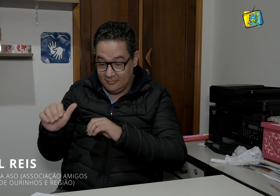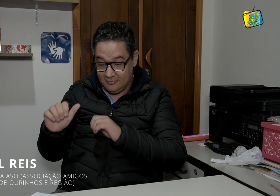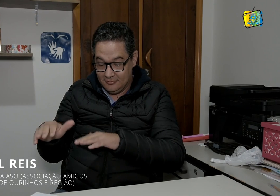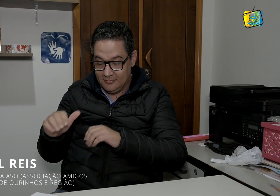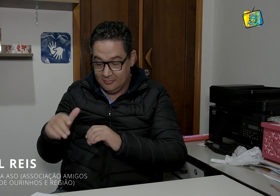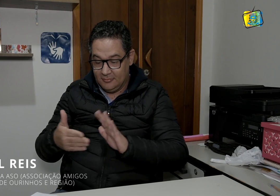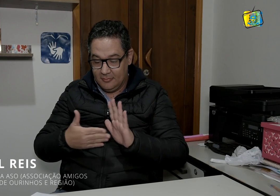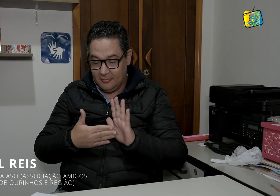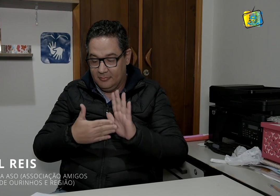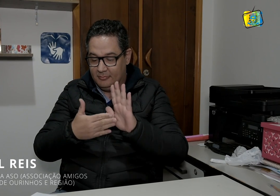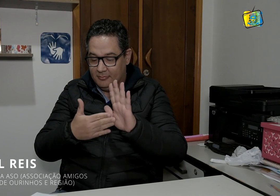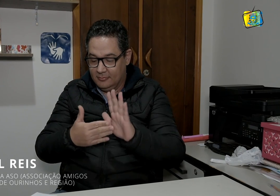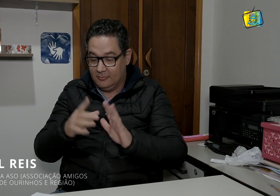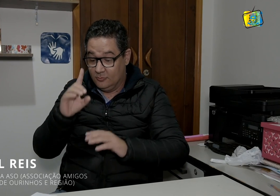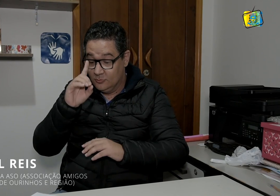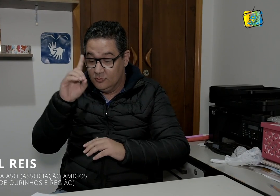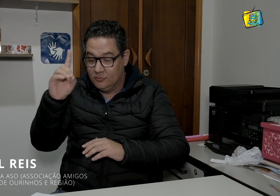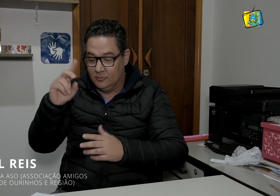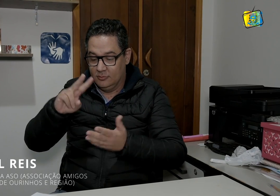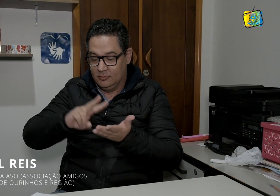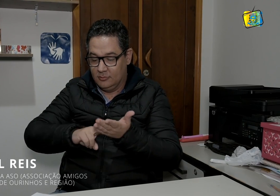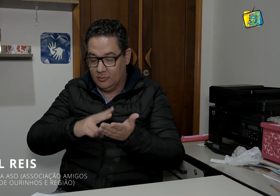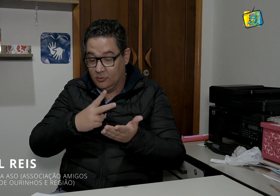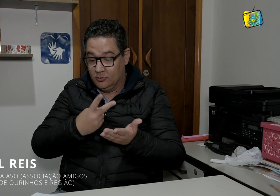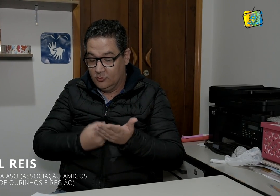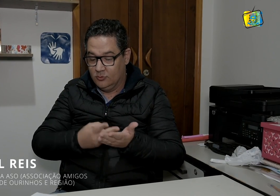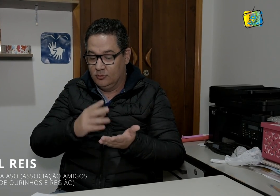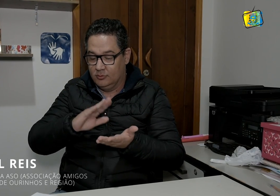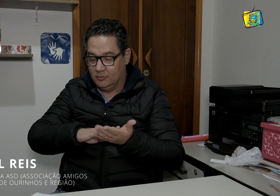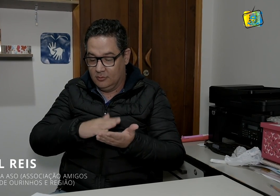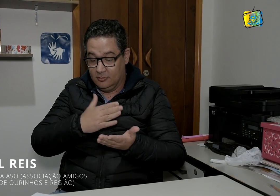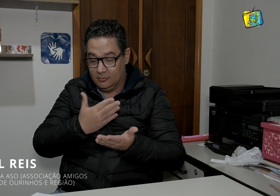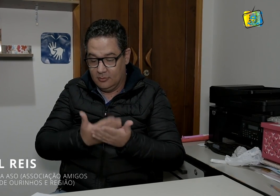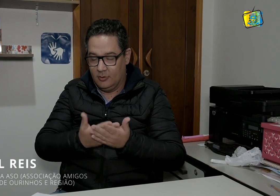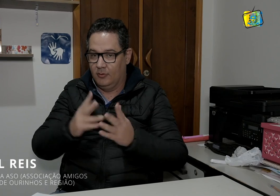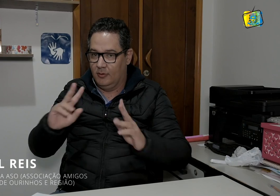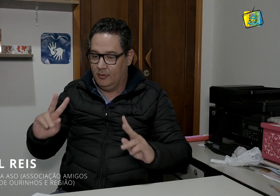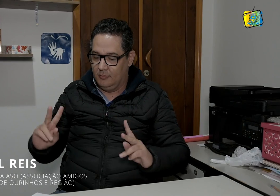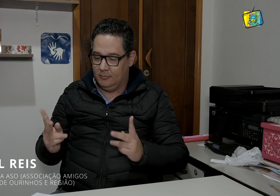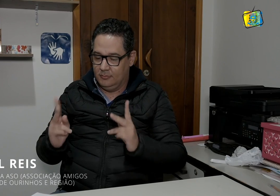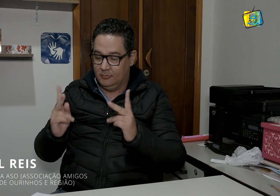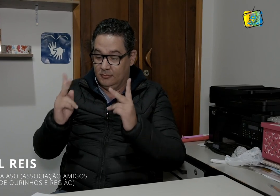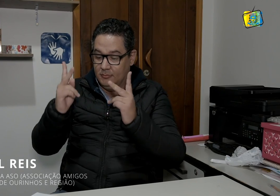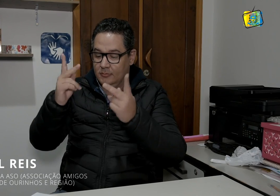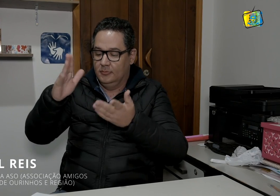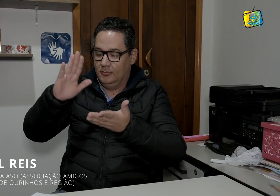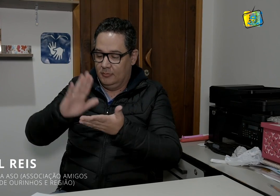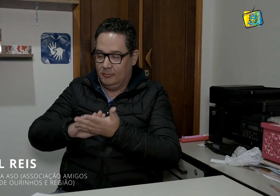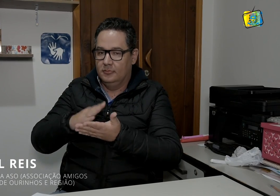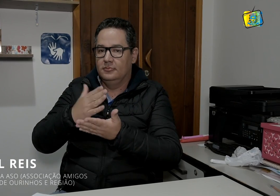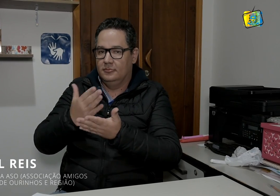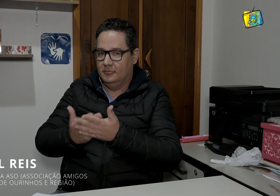de setembro celebra o dia do tradutor, onde são feitas